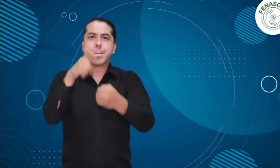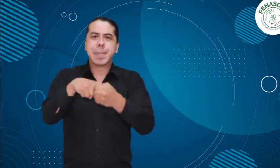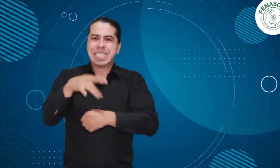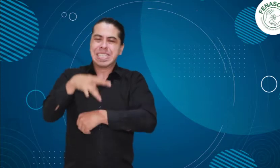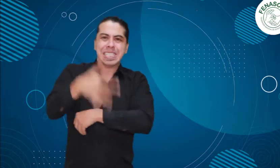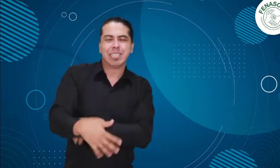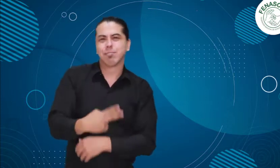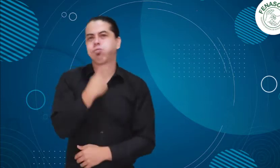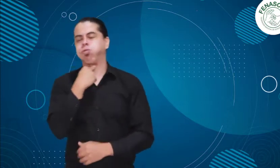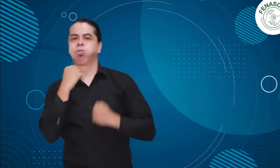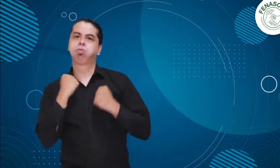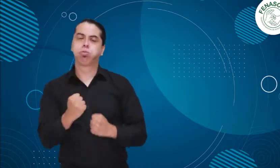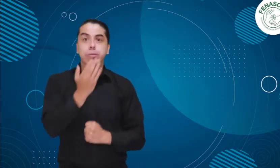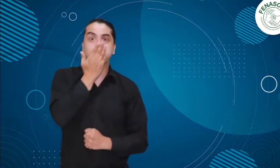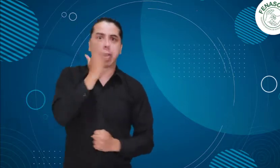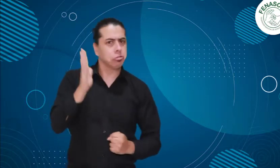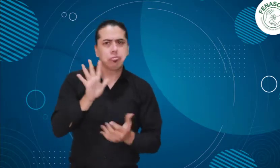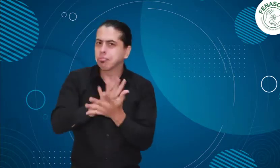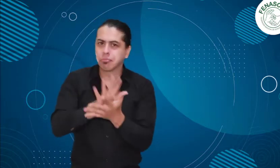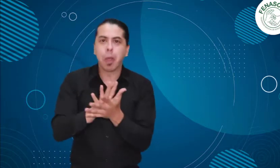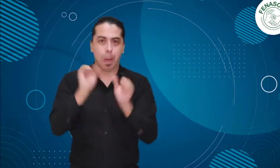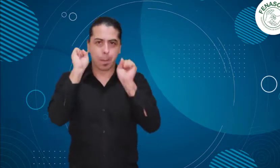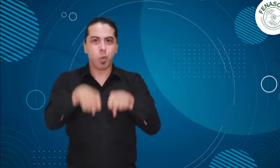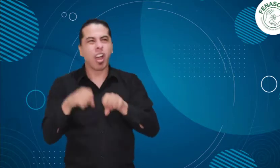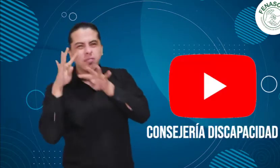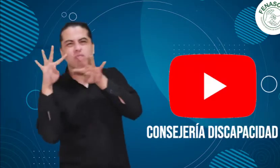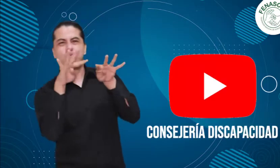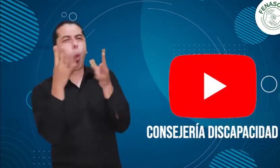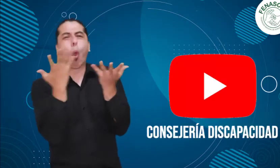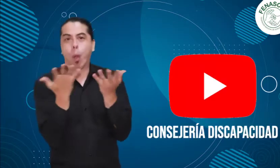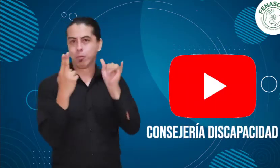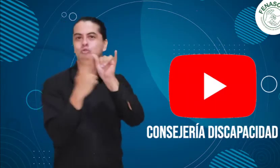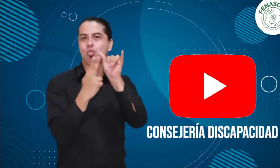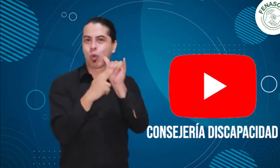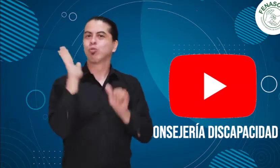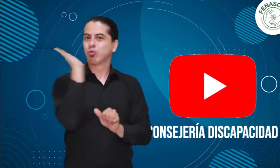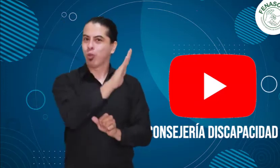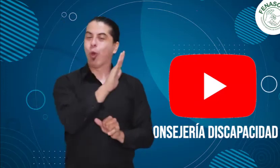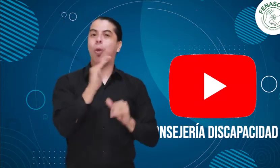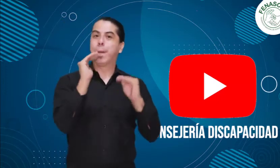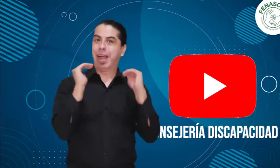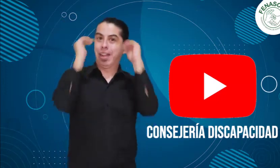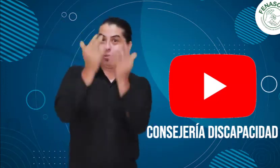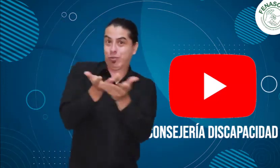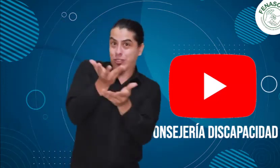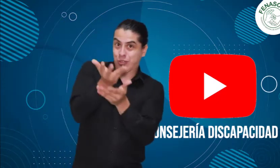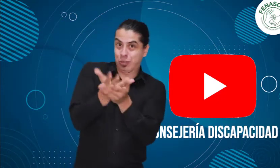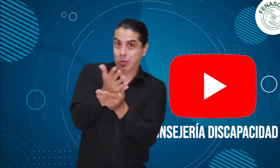Si no alcanzas a inscribirte, puedes ver la transmisión en vivo a través del canal de YouTube de La Alta Consejería.